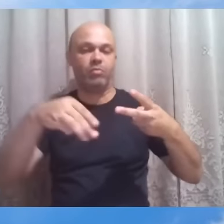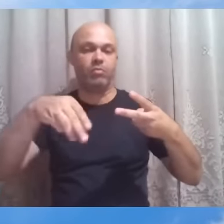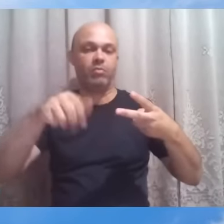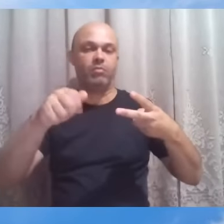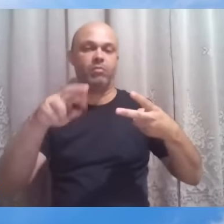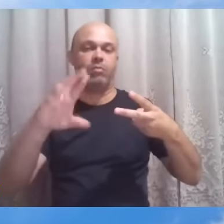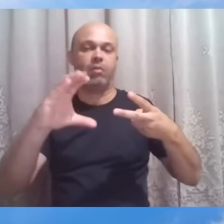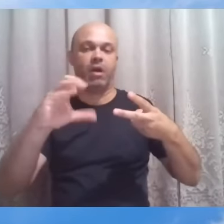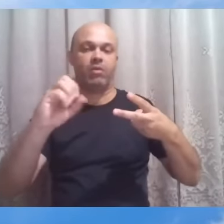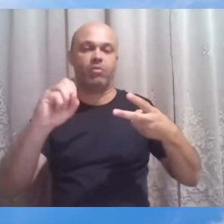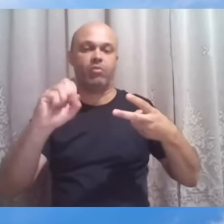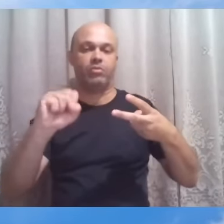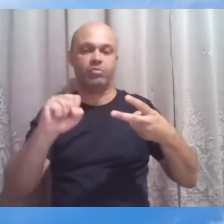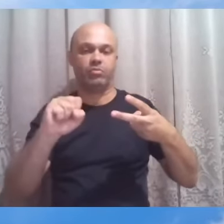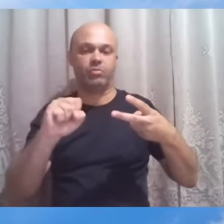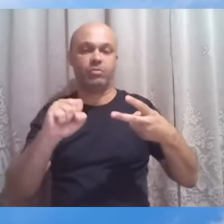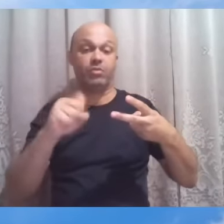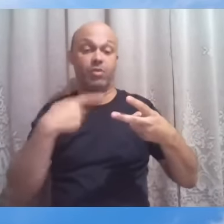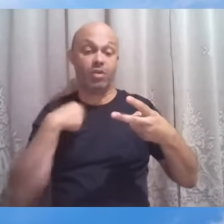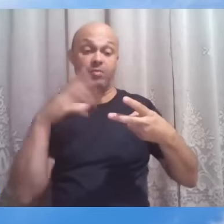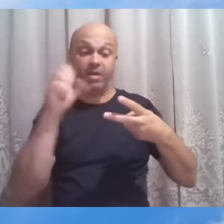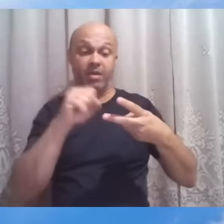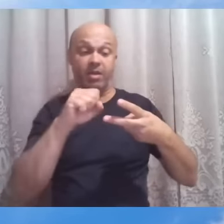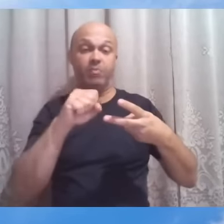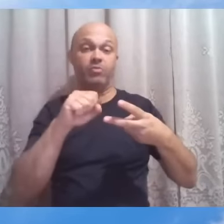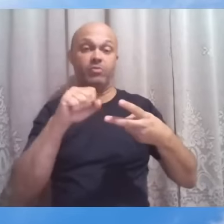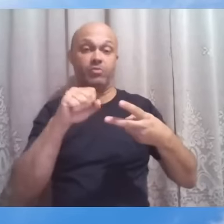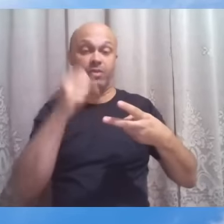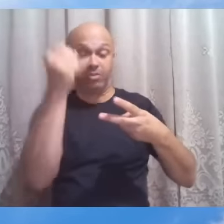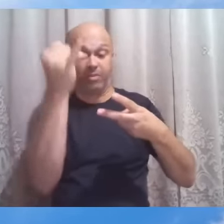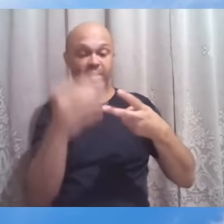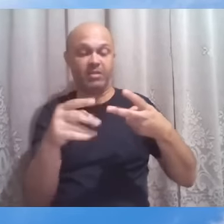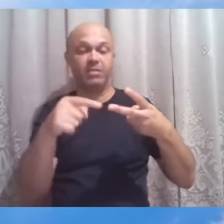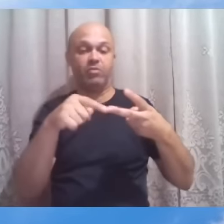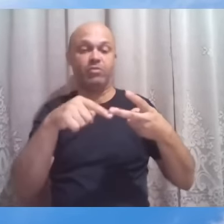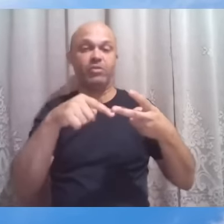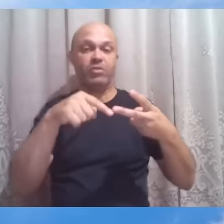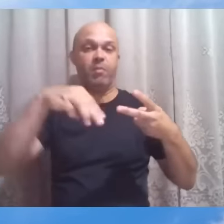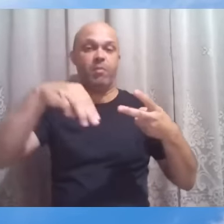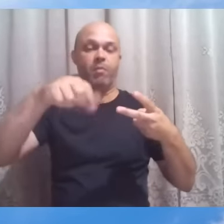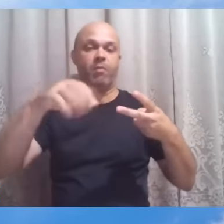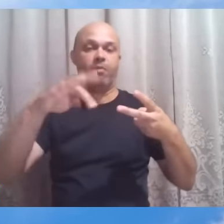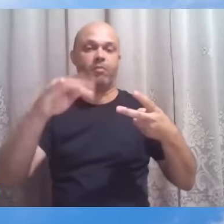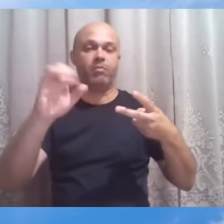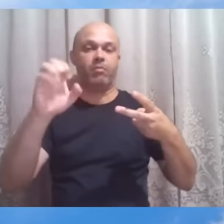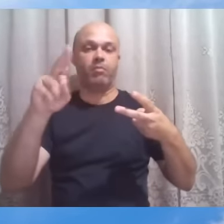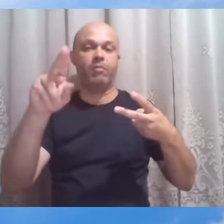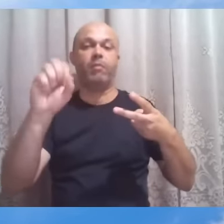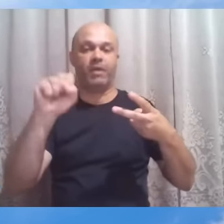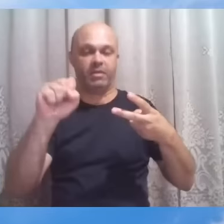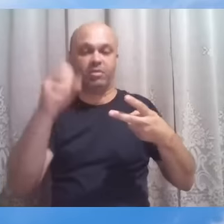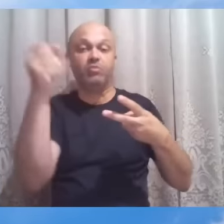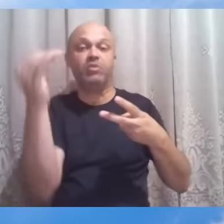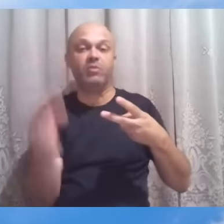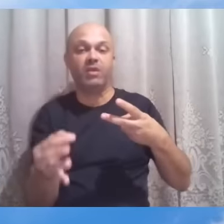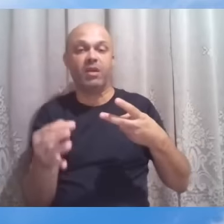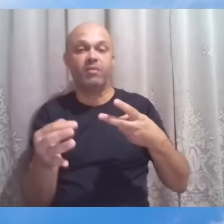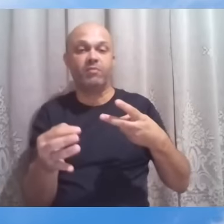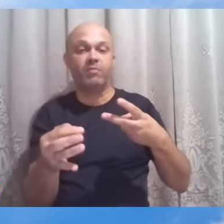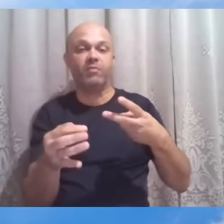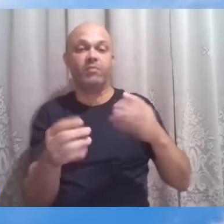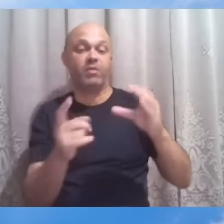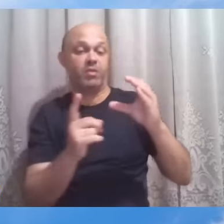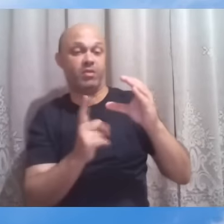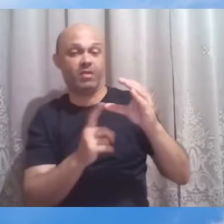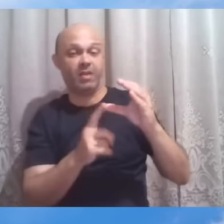estudo a versão de Mateus, de Levi. E do versículo 21 em diante, no capítulo de